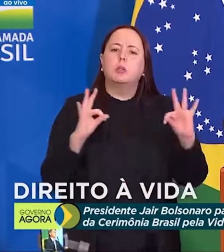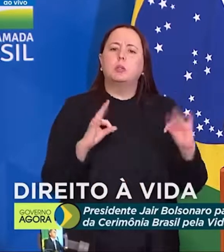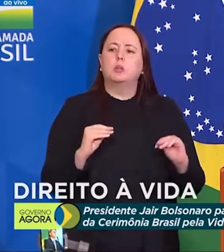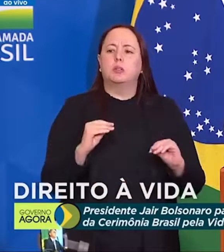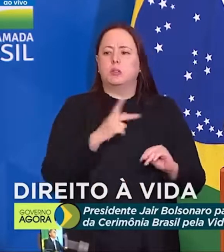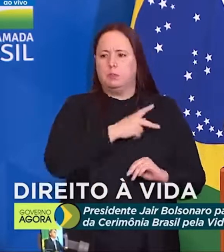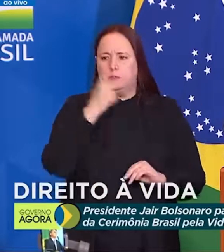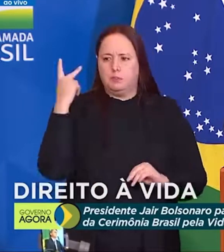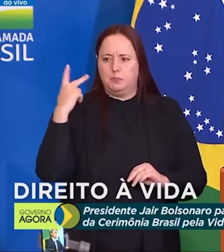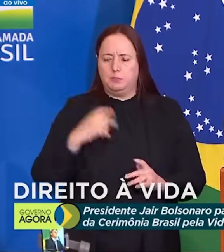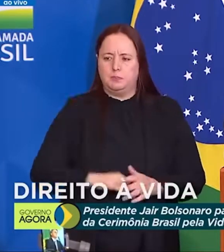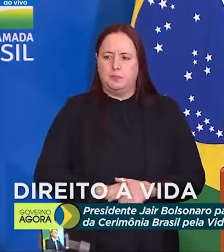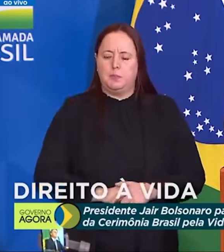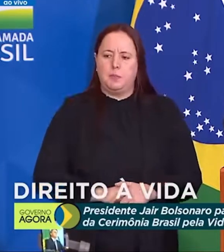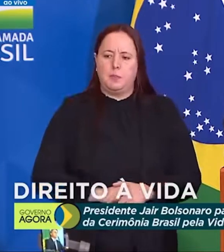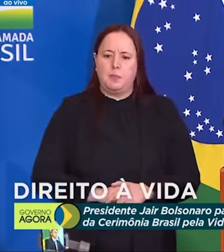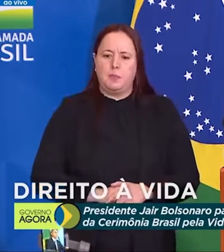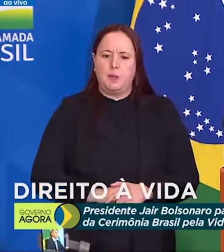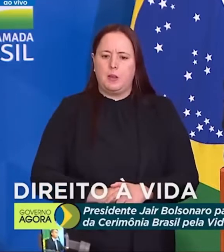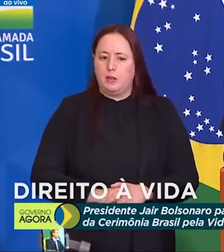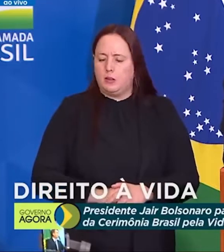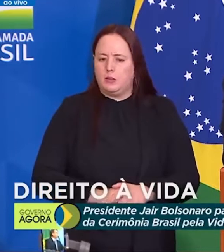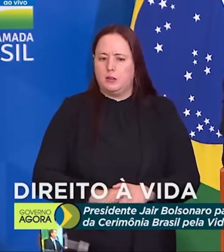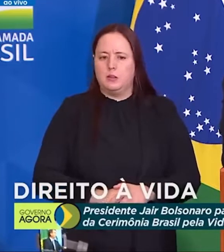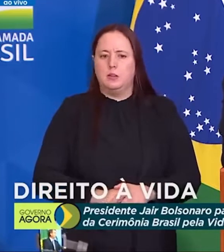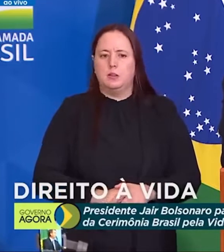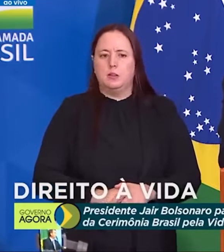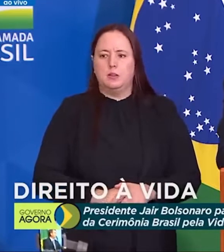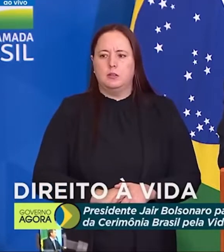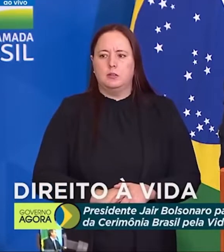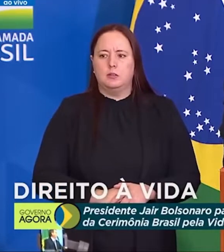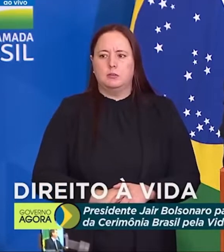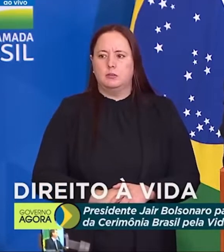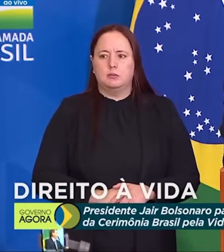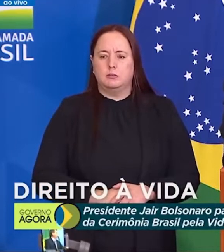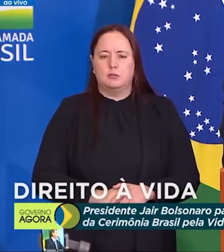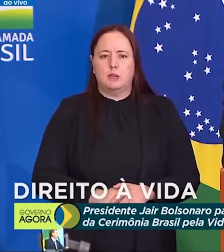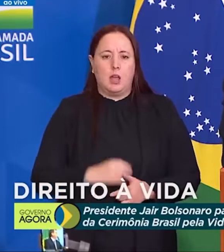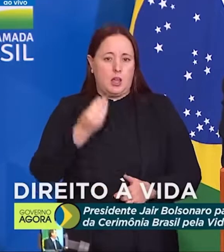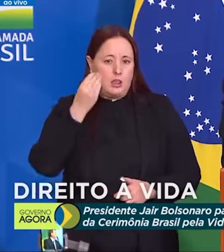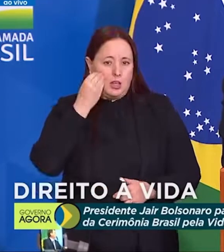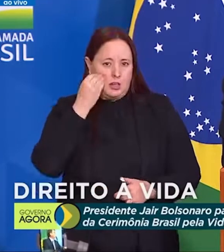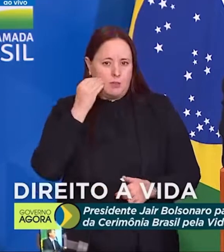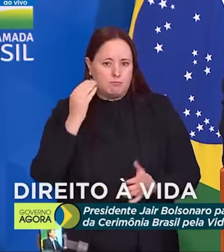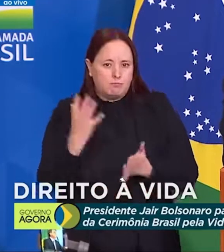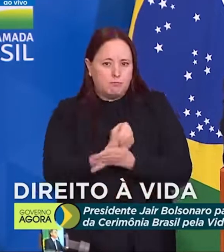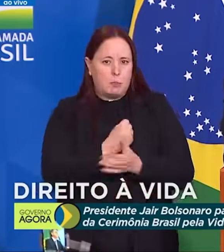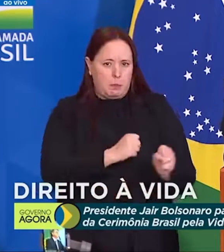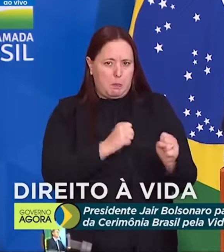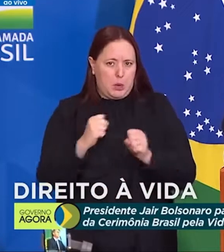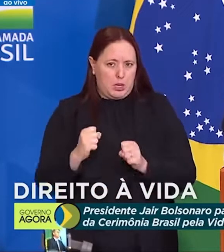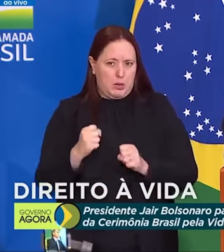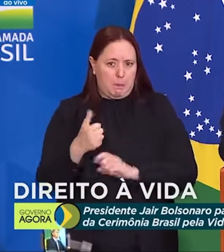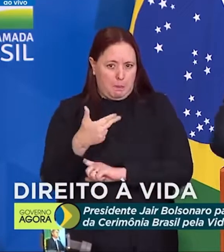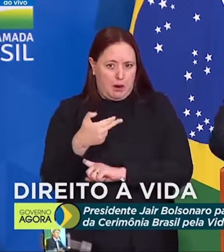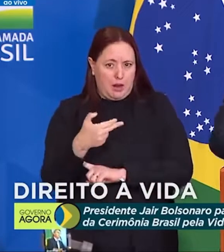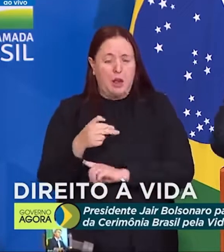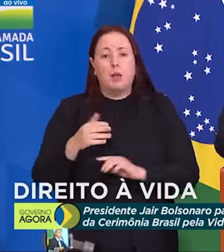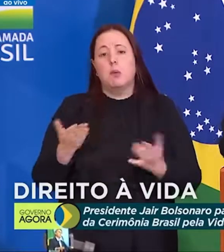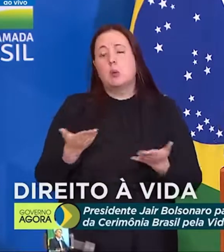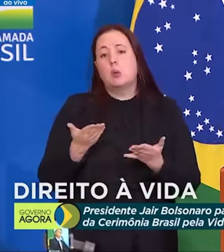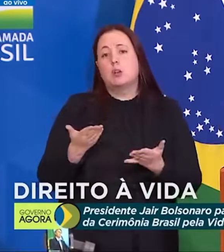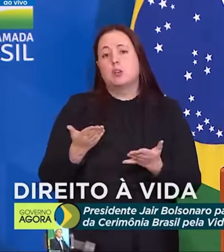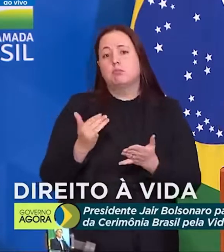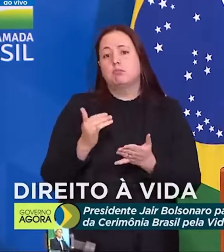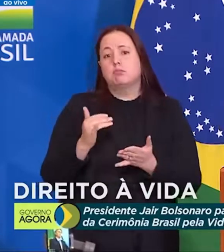ministros em 64 tentaram tomar o poder pelas armas. Agora as armas que usam são as